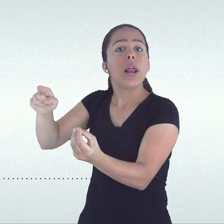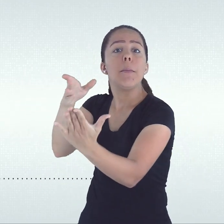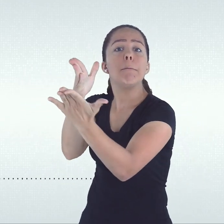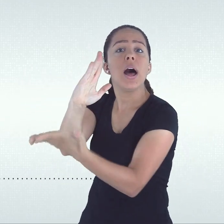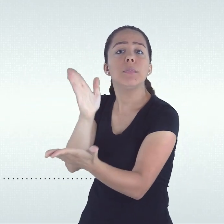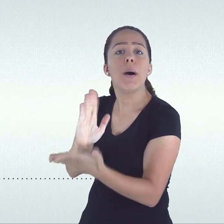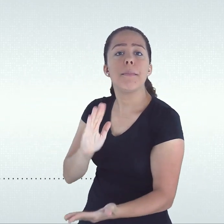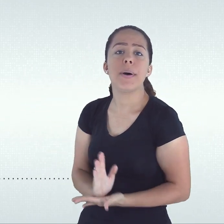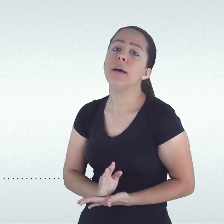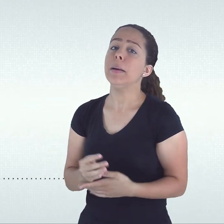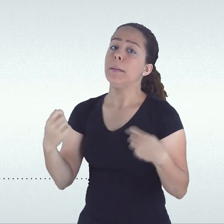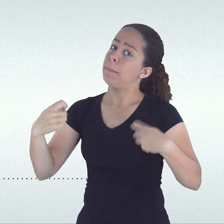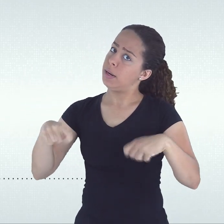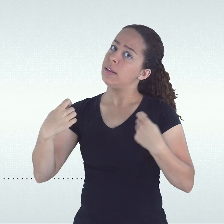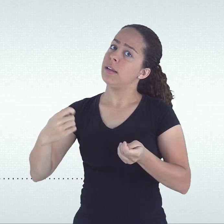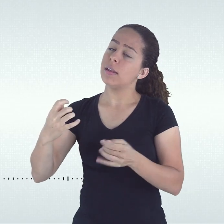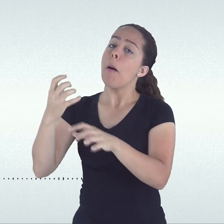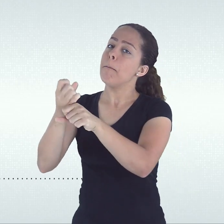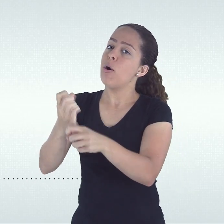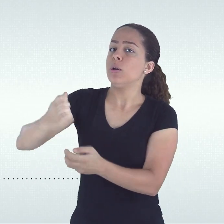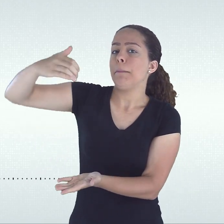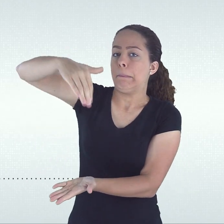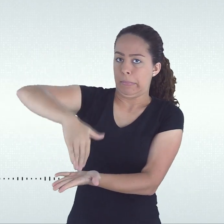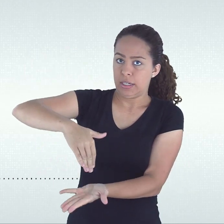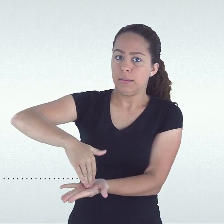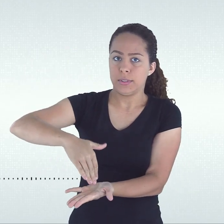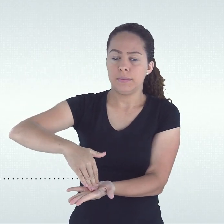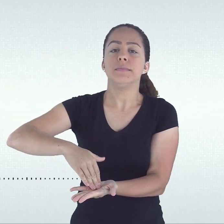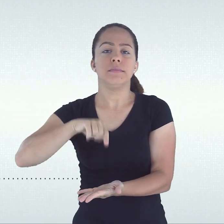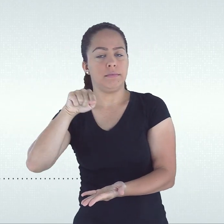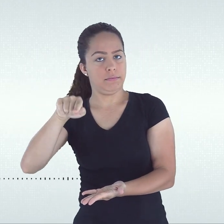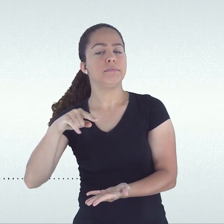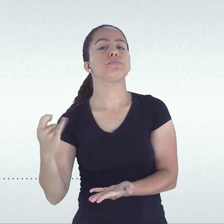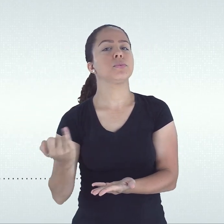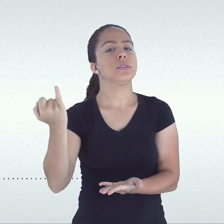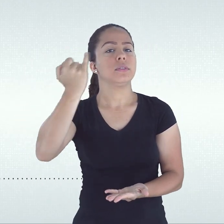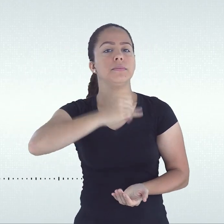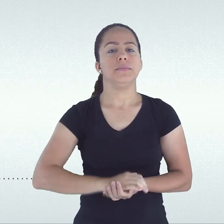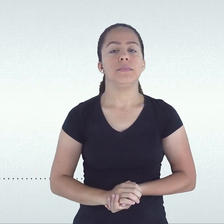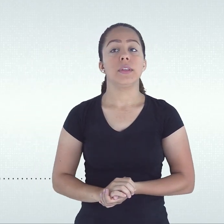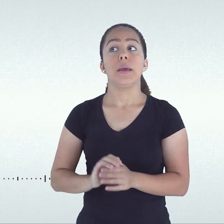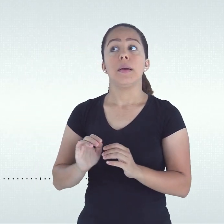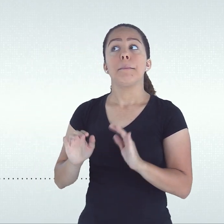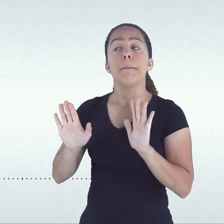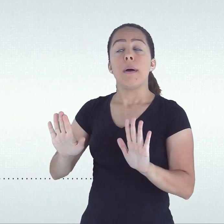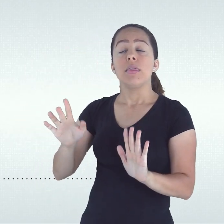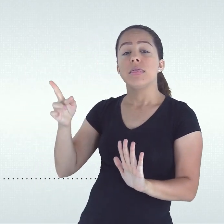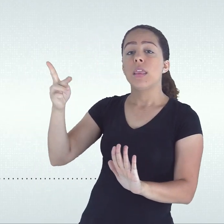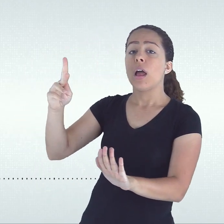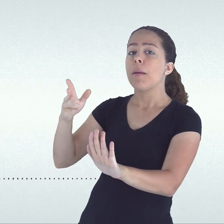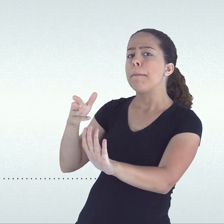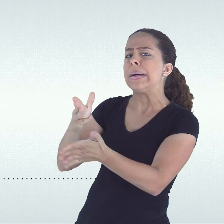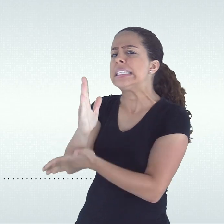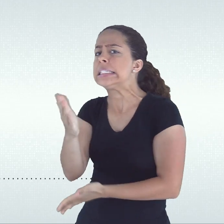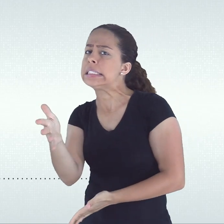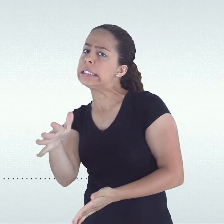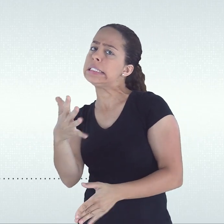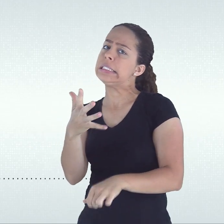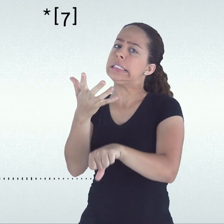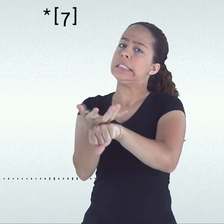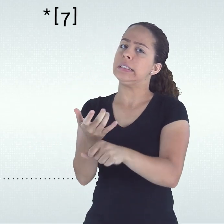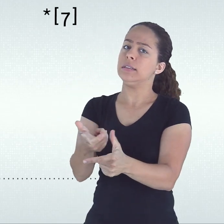pontuação mínima exigida, mas que a promoção parcial está vinculada somente ao